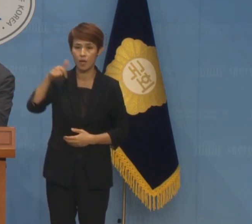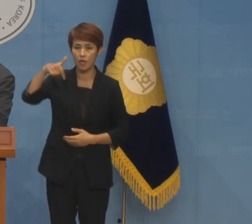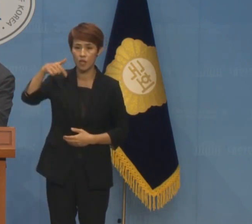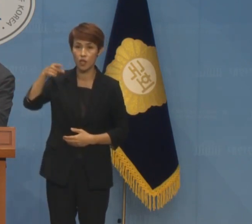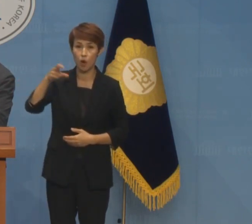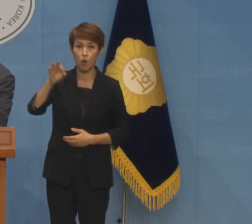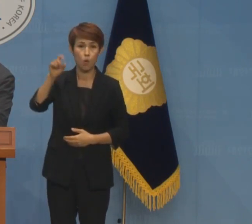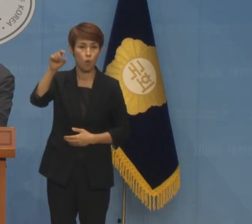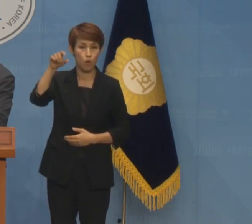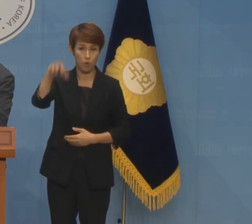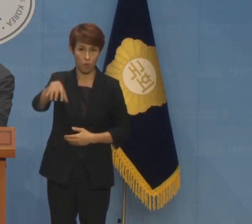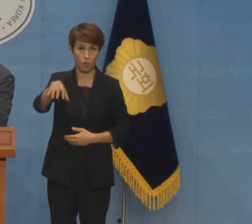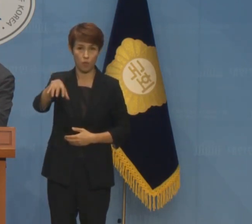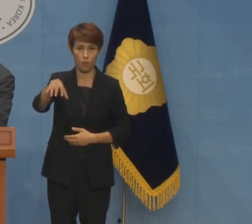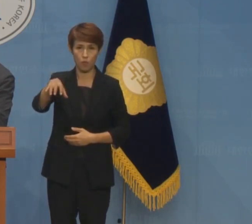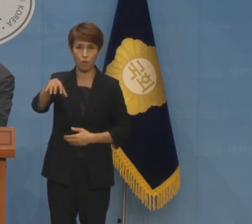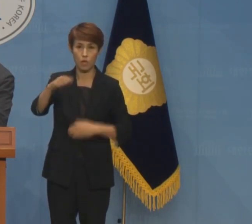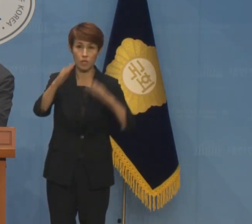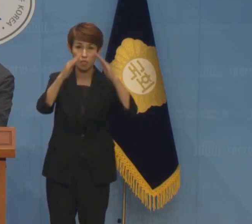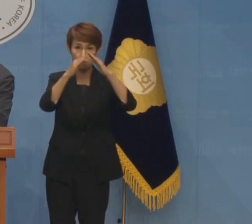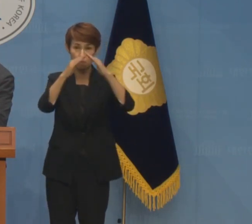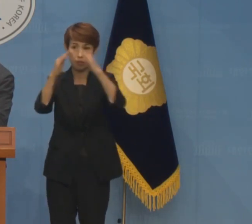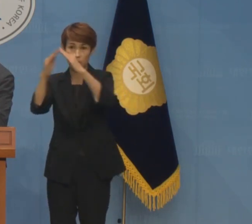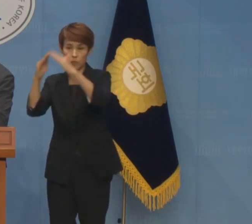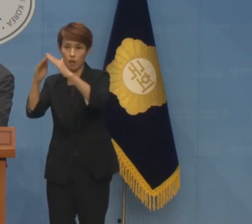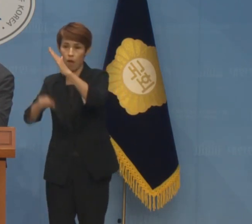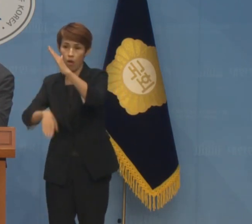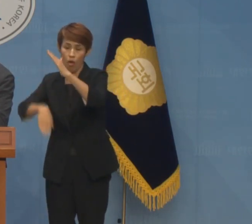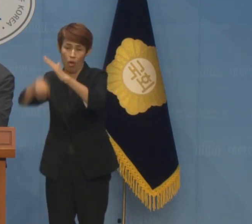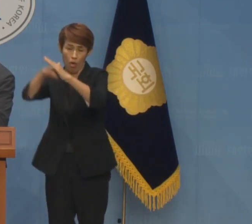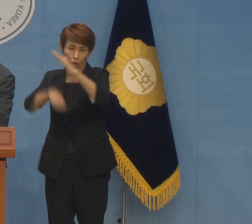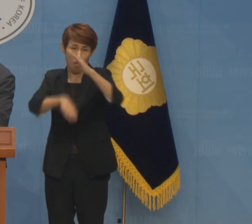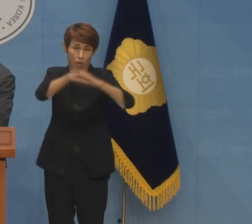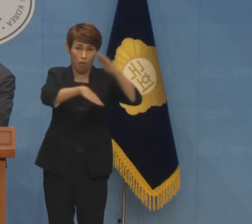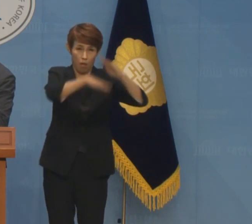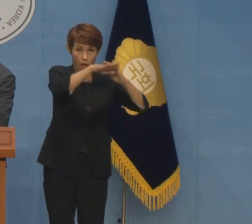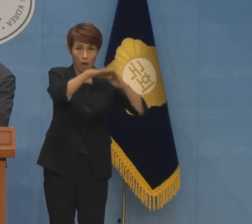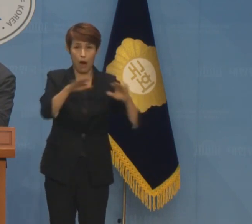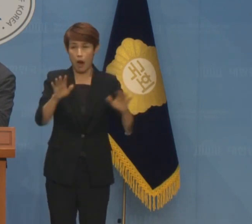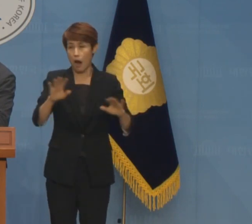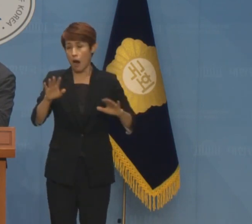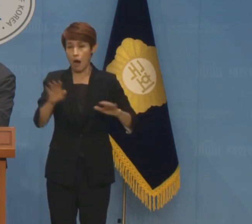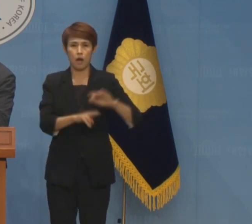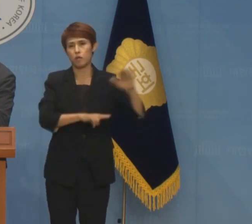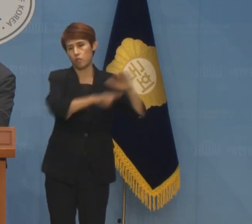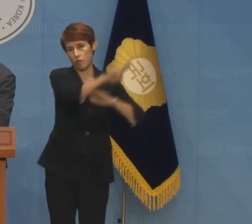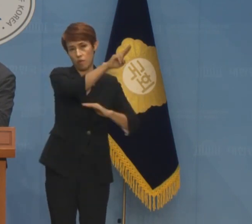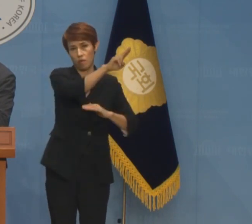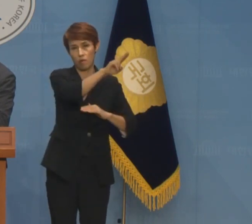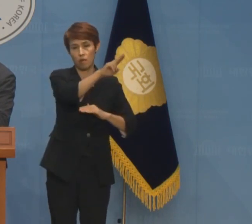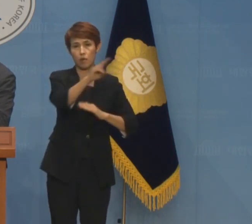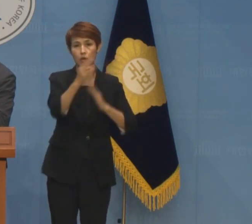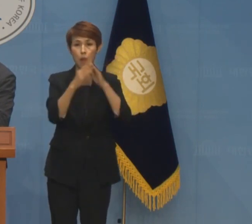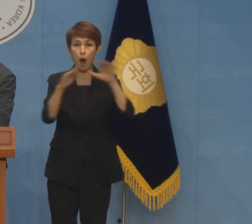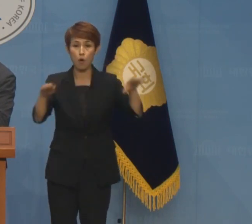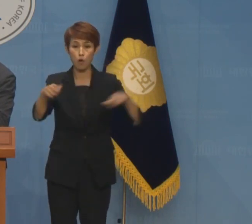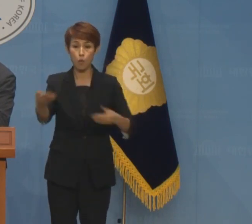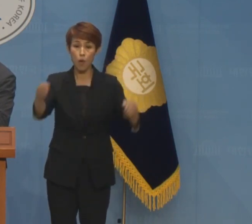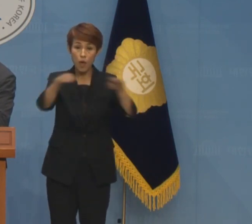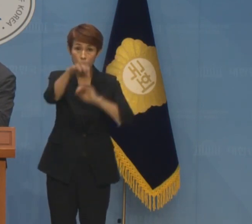모든 가옥들이 침소가 돼서 그냥 몸만 빠져나와서 그 마을의 마을의 간까지 침소가 돼서